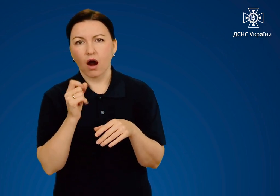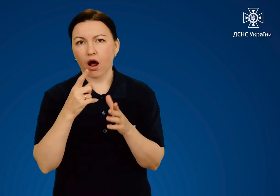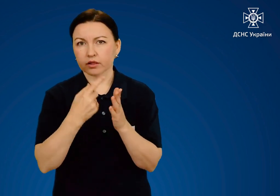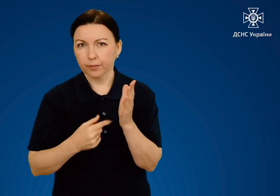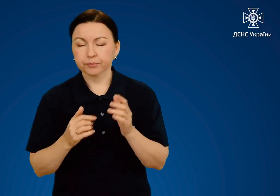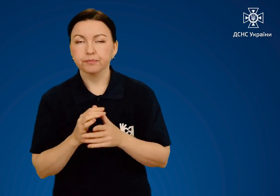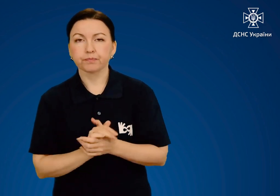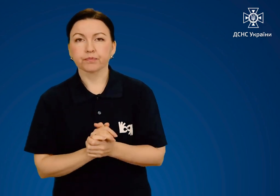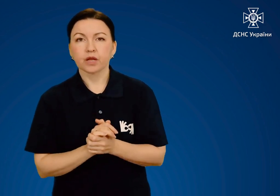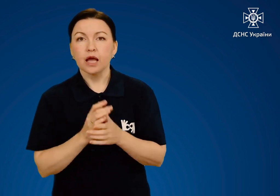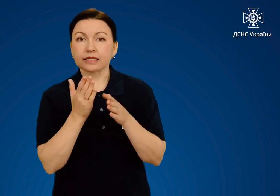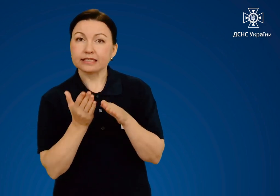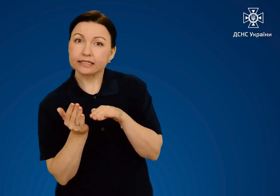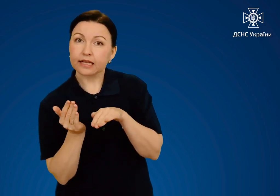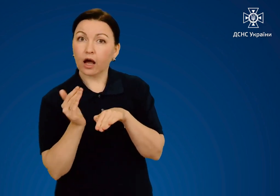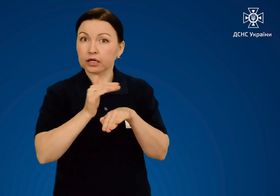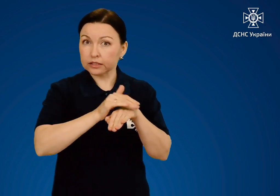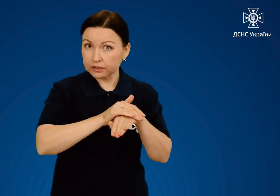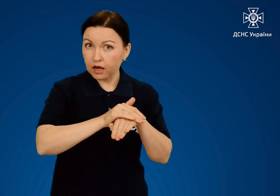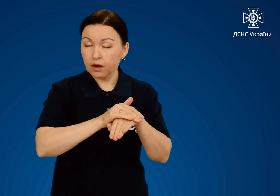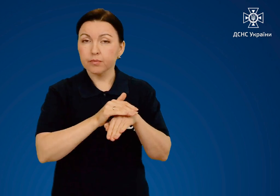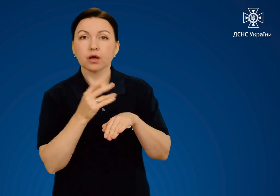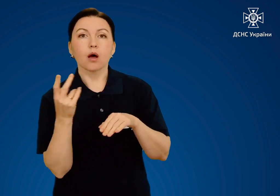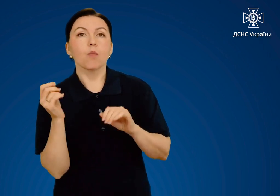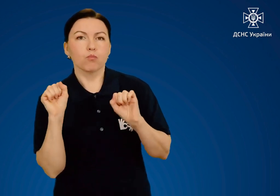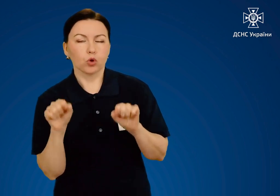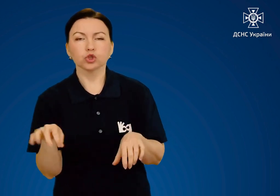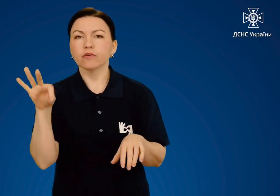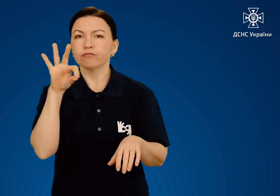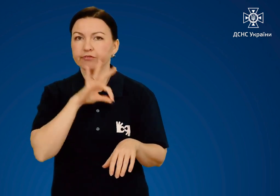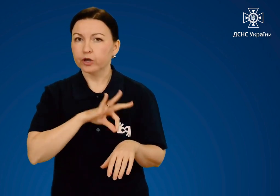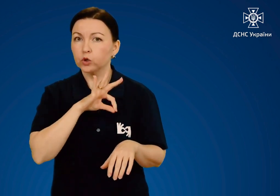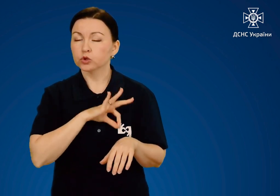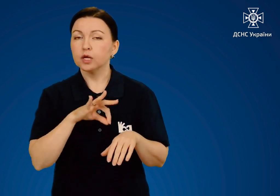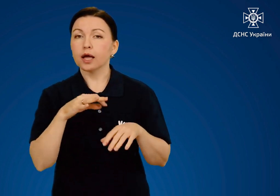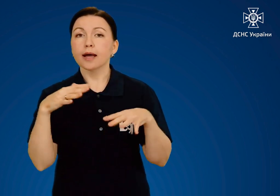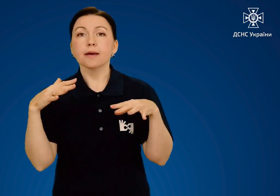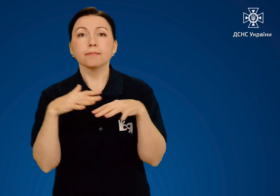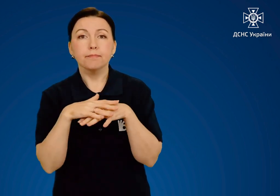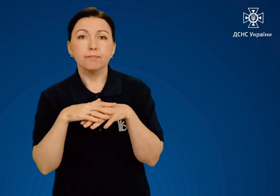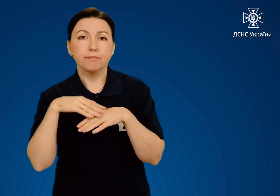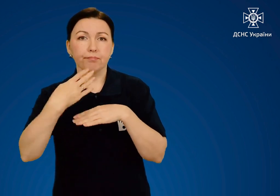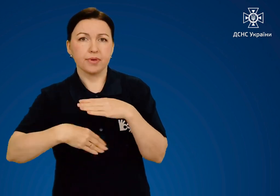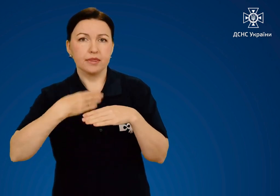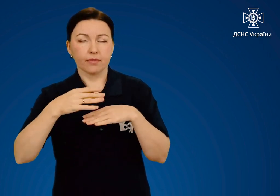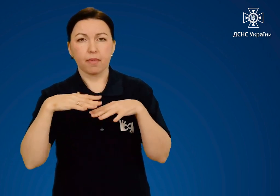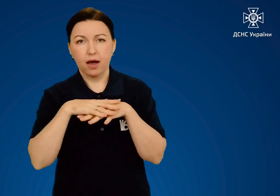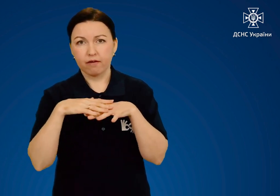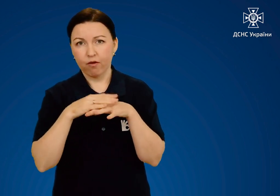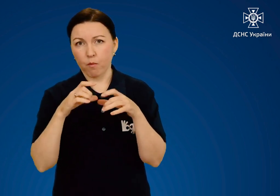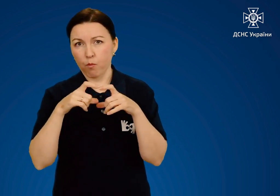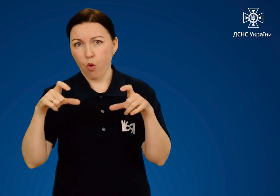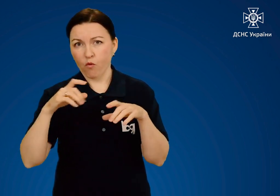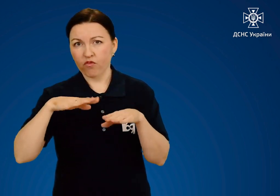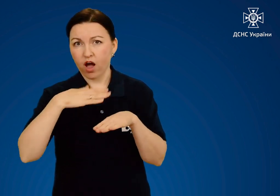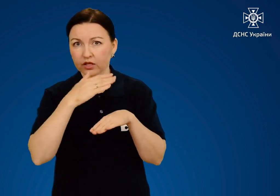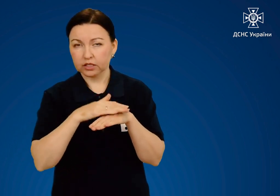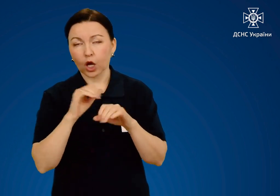Для закриття ушкодженої ділянки можна використати бинтово-марливу пов'язку,